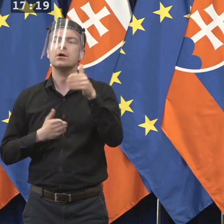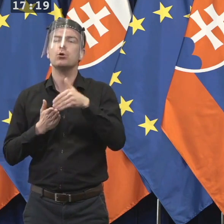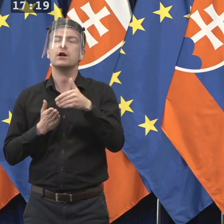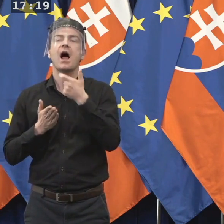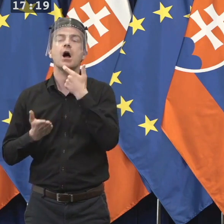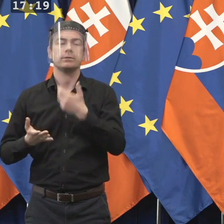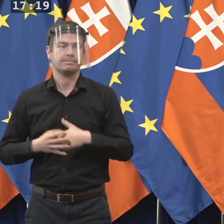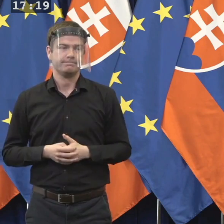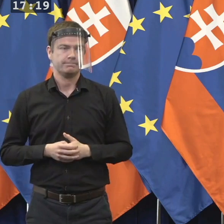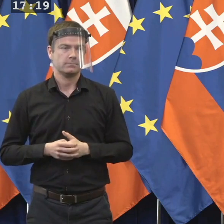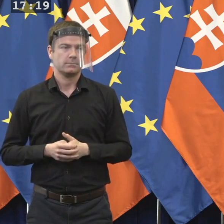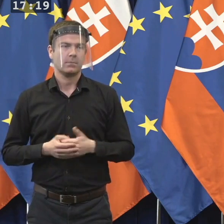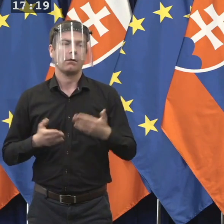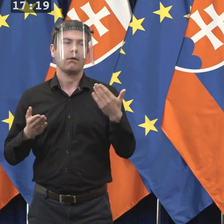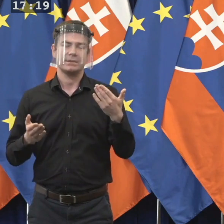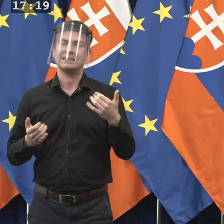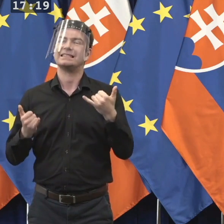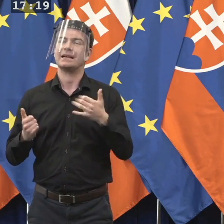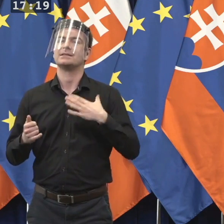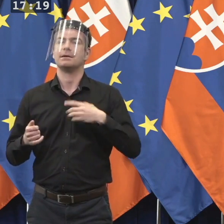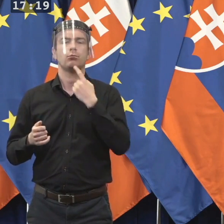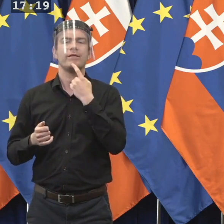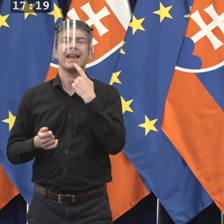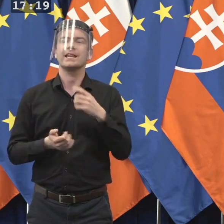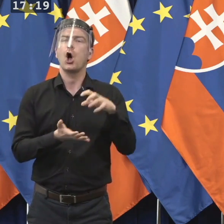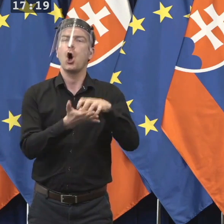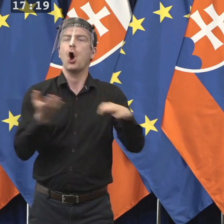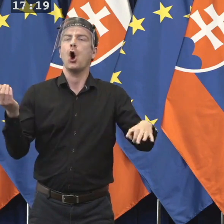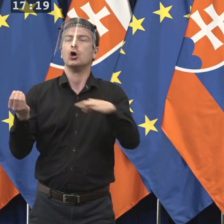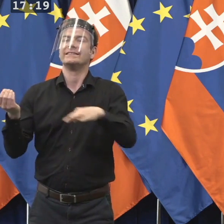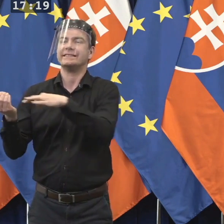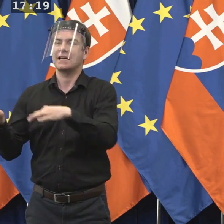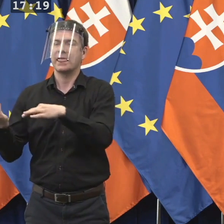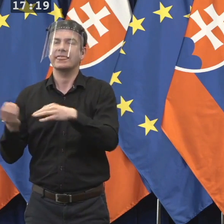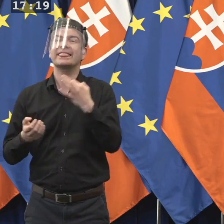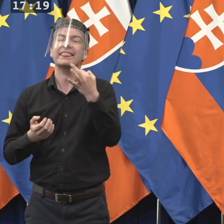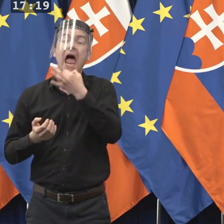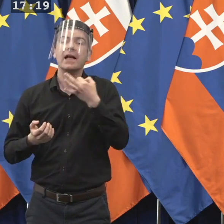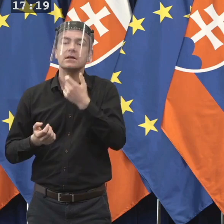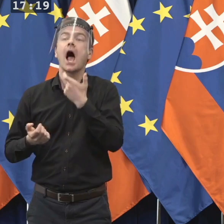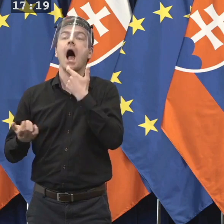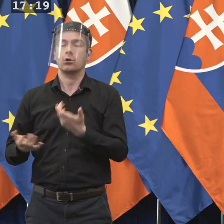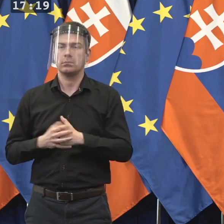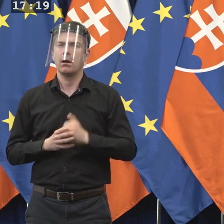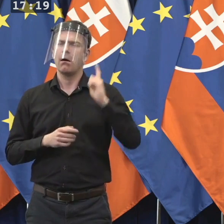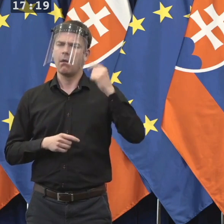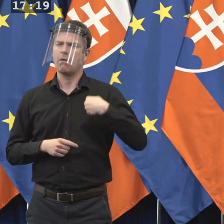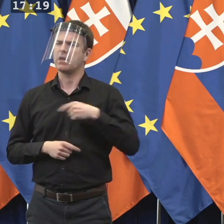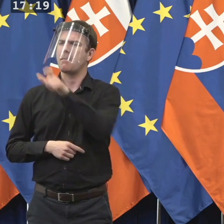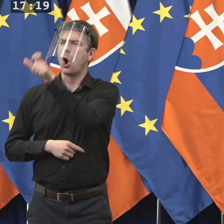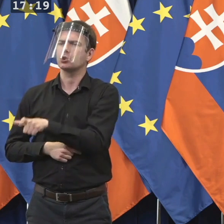Začnem od konca, že ako sa bude postupovať pri testovaní osad. My sme v prvom rade spustili na základe teda iniciatívy aj Petra Poláka.